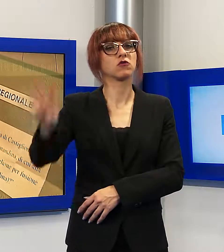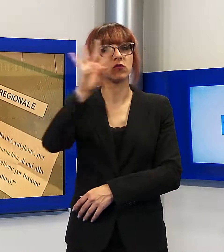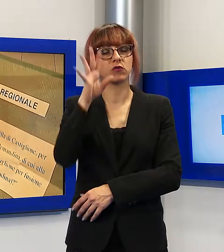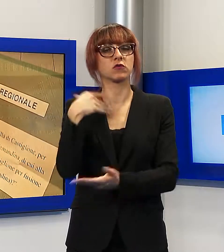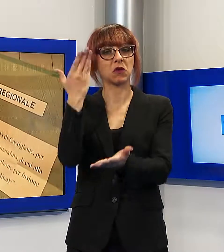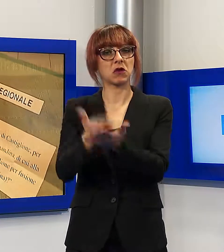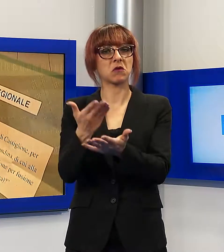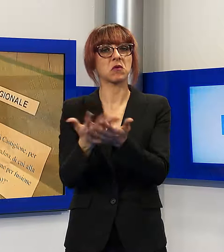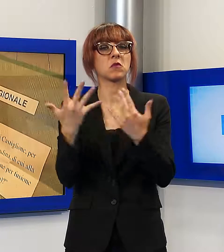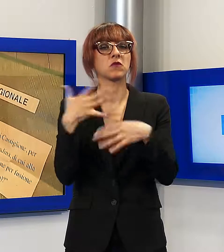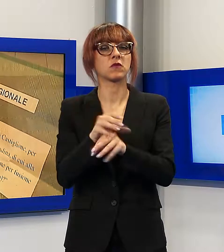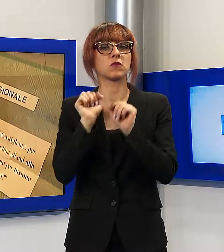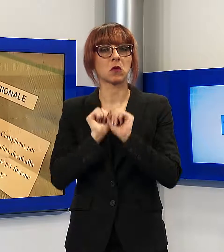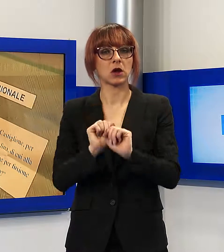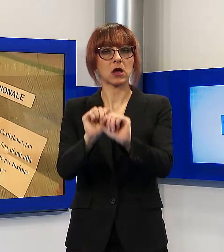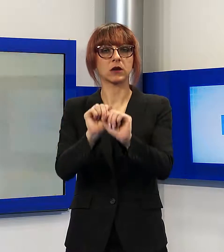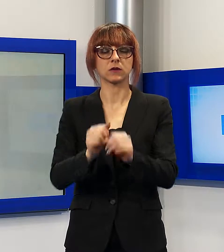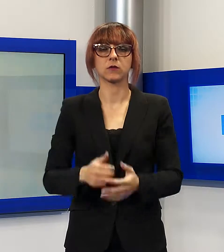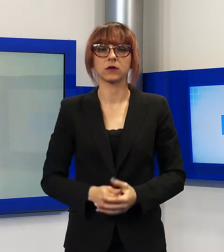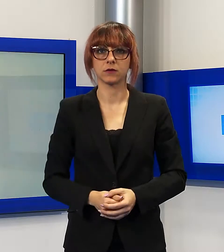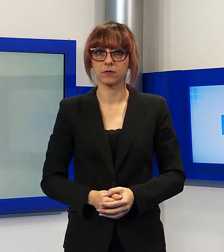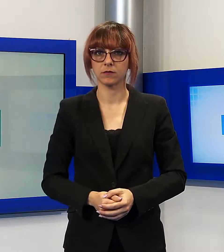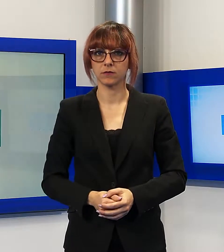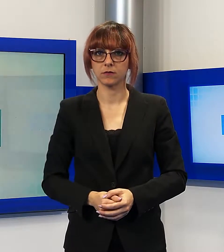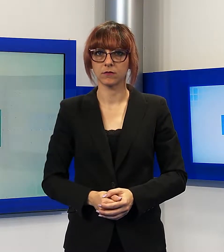proposta di fusione tra i due comuni Garfagnini.